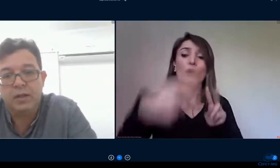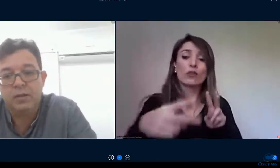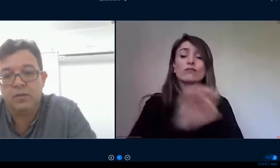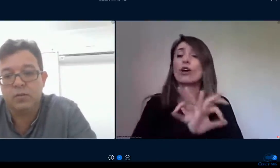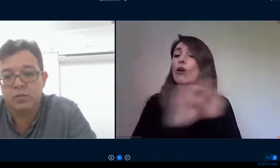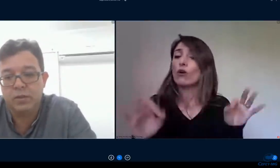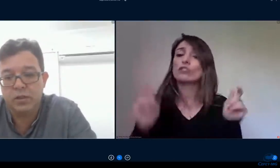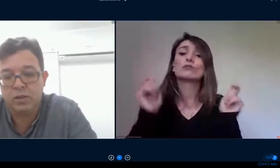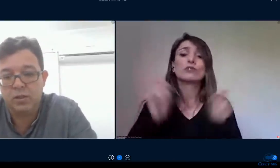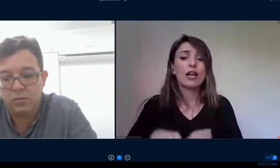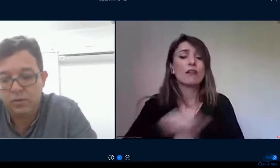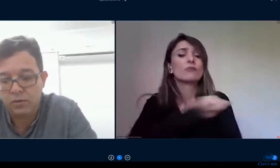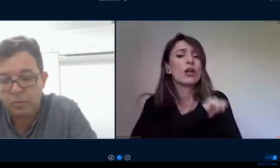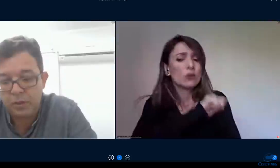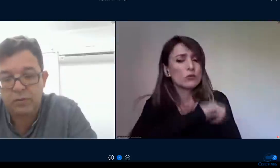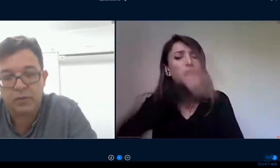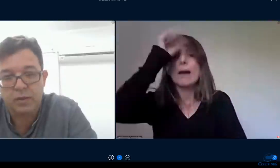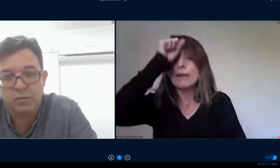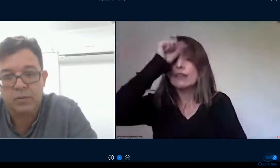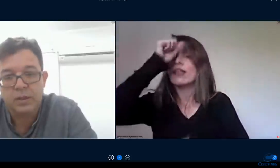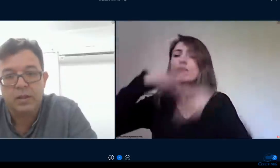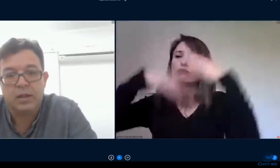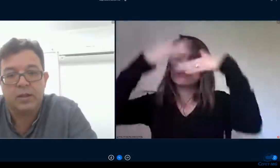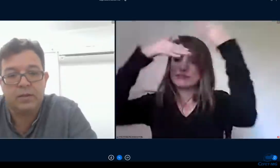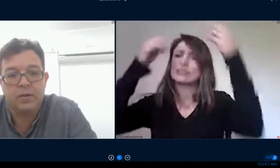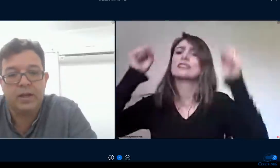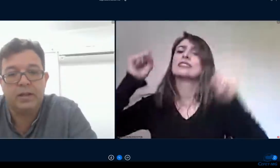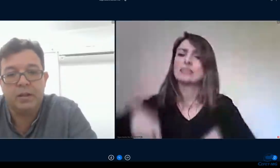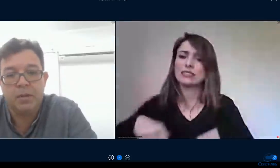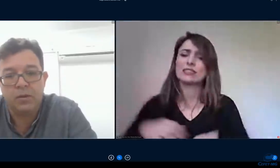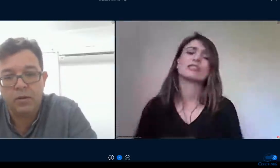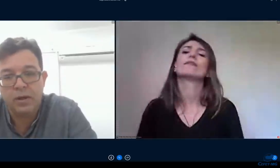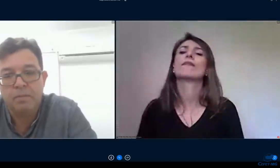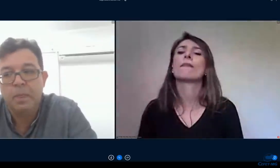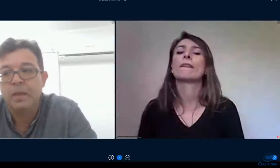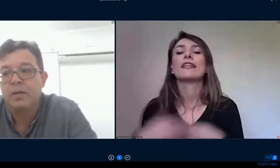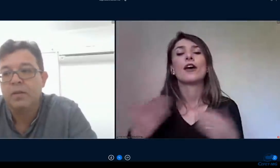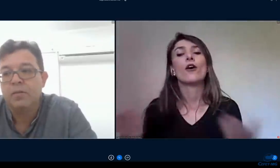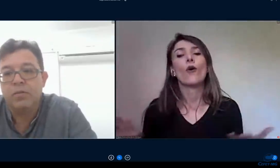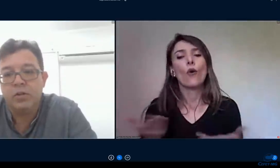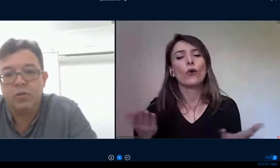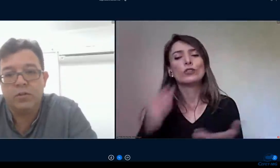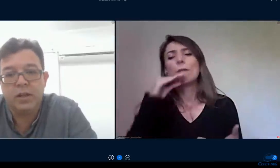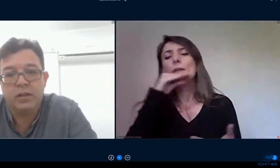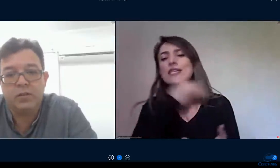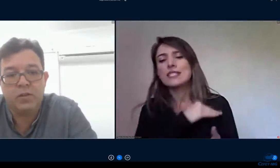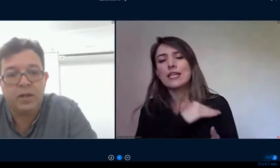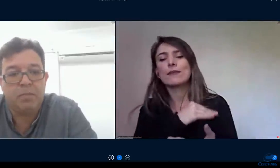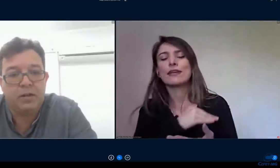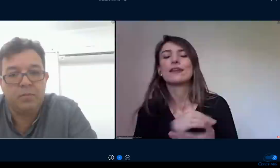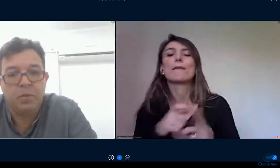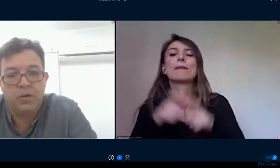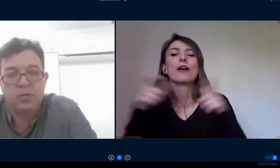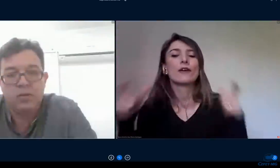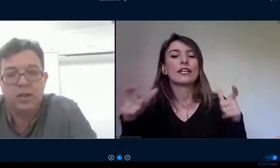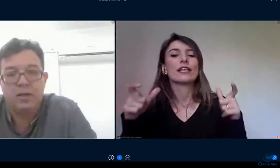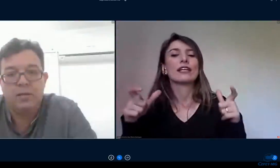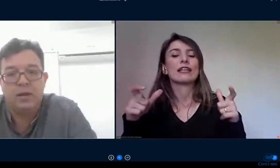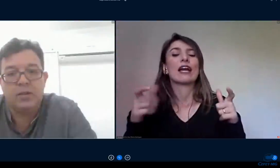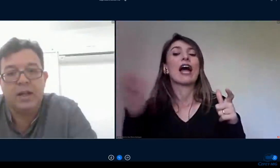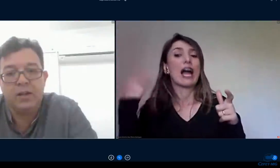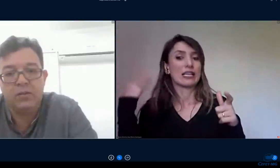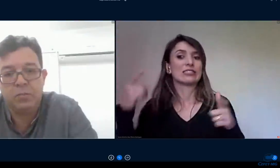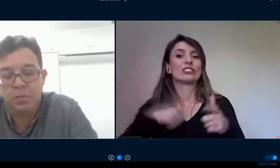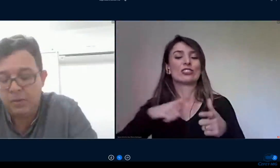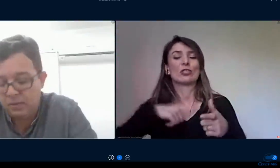institucionais hoje eu vejo aqui na instituição que o preconceito em relação a EAD é menor vejo docentes já predispostos